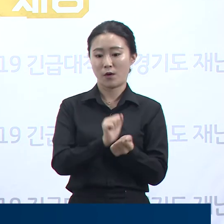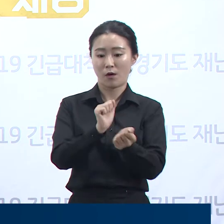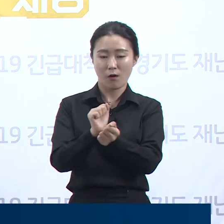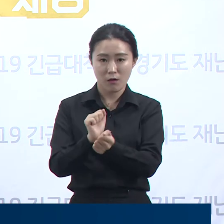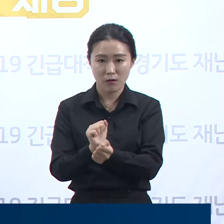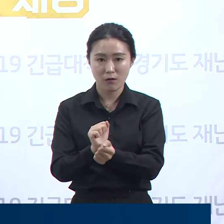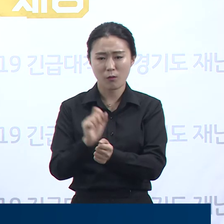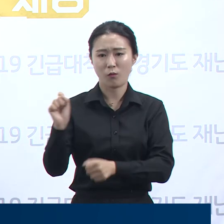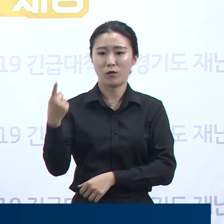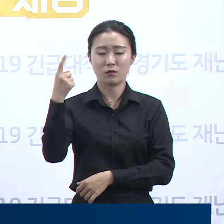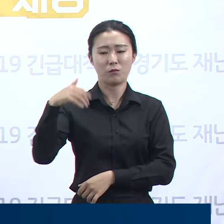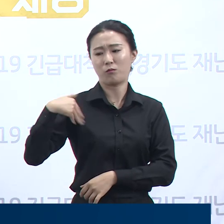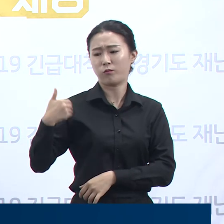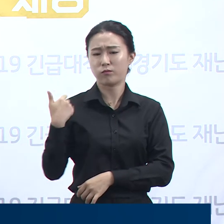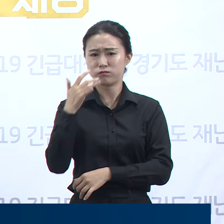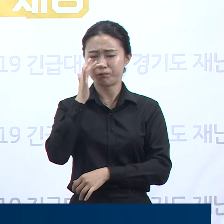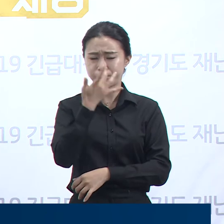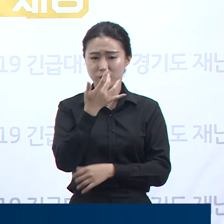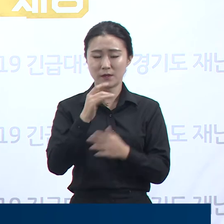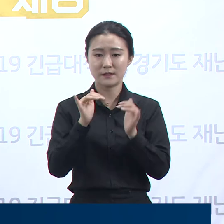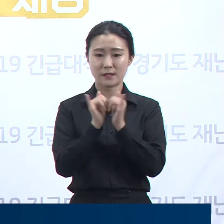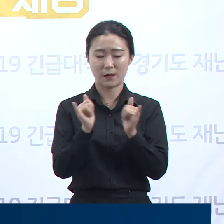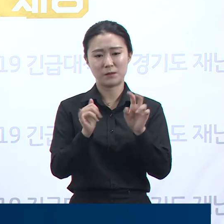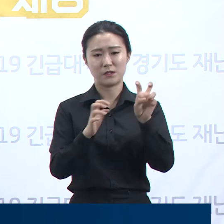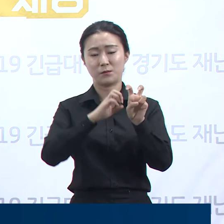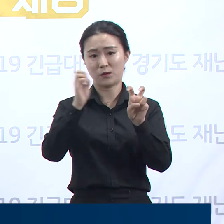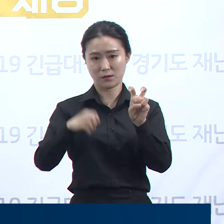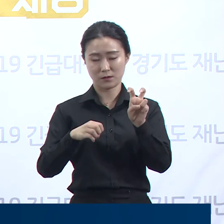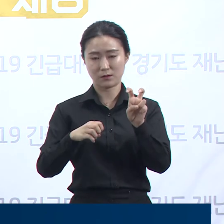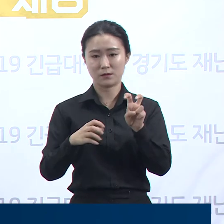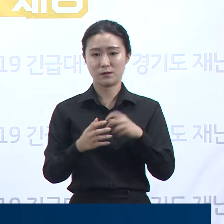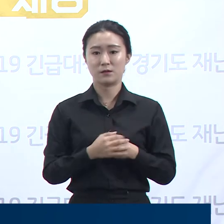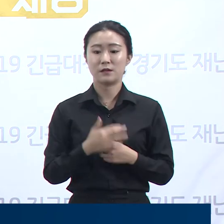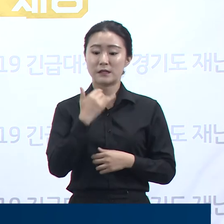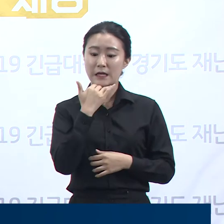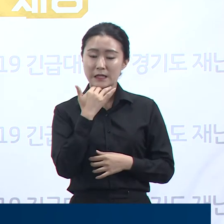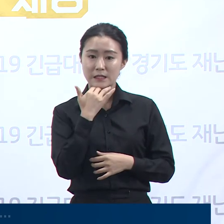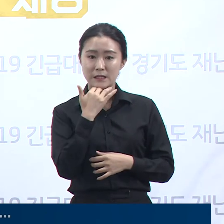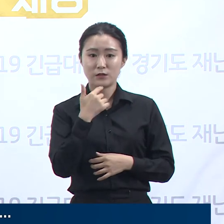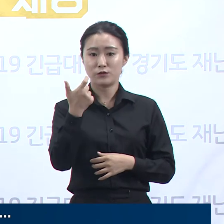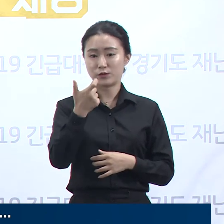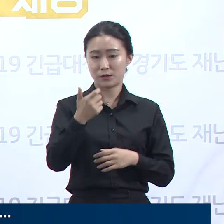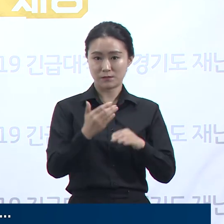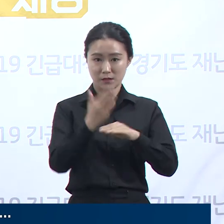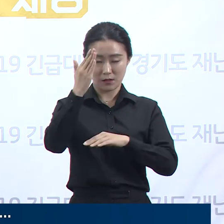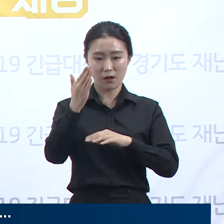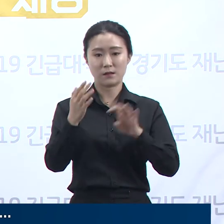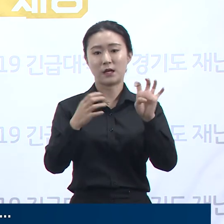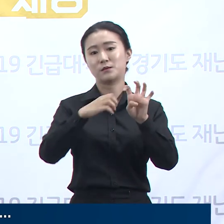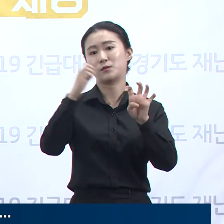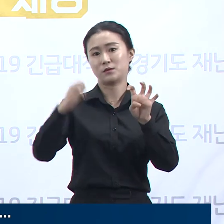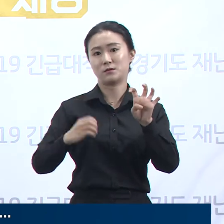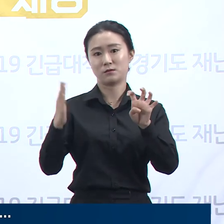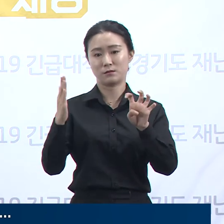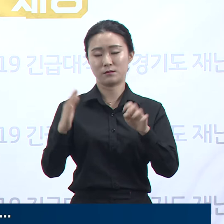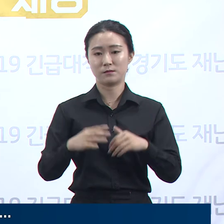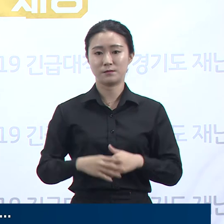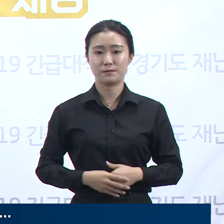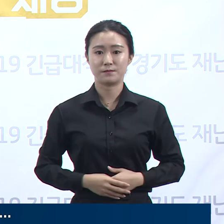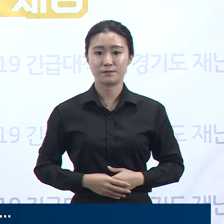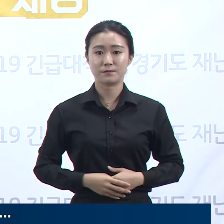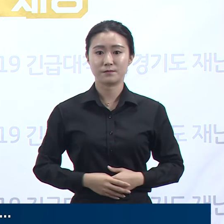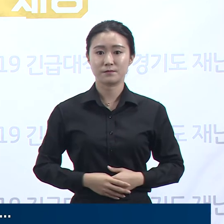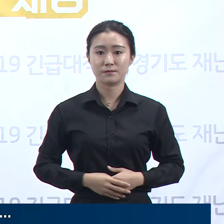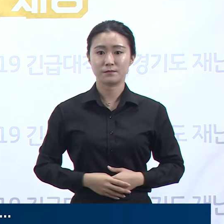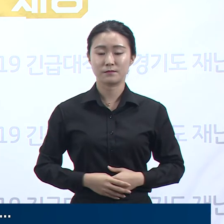이상 고령자는 40%인 12명입니다. 도내 주요 확진 상황에 대해 말씀드리겠습니다. 먼저